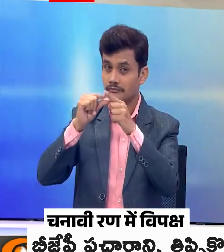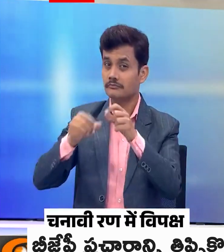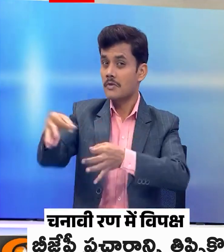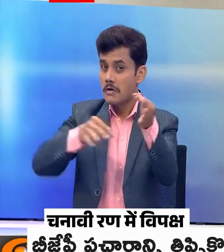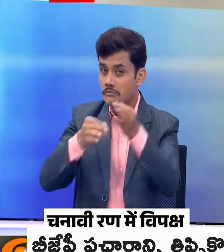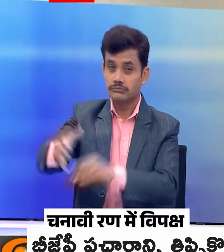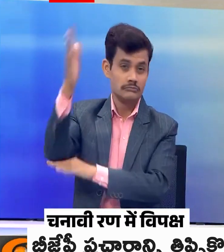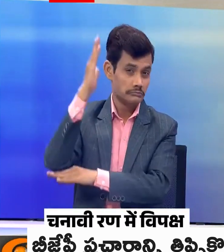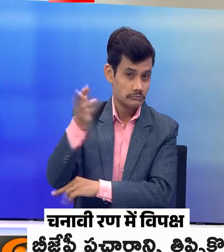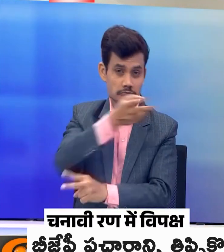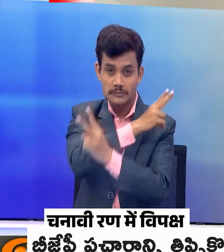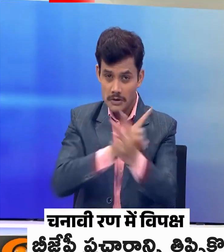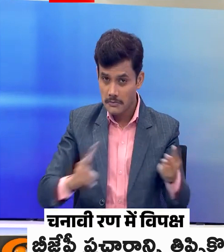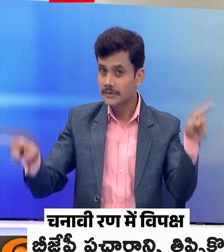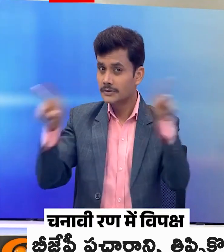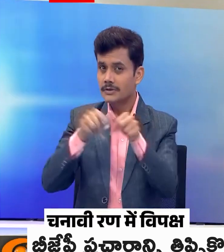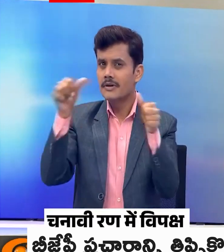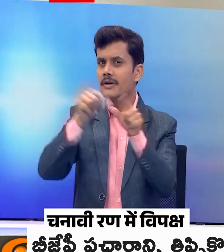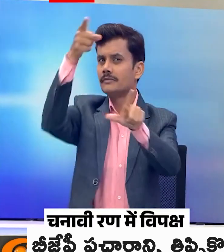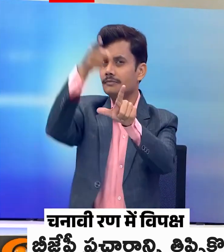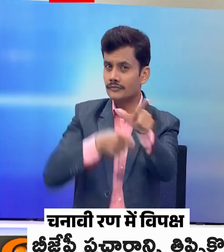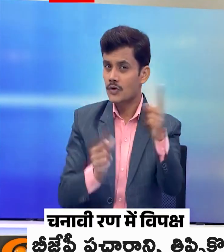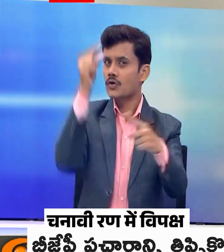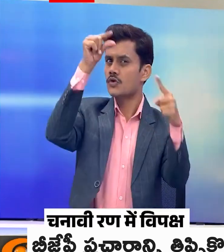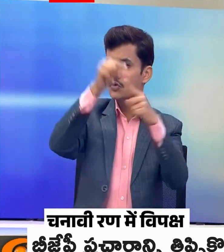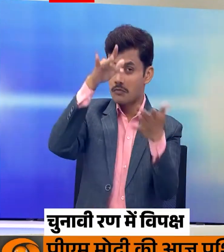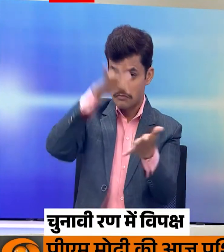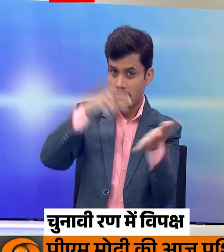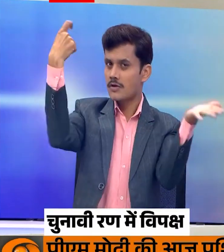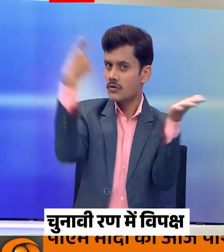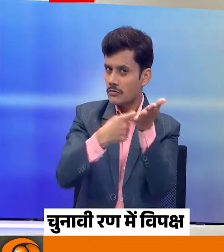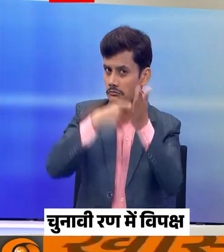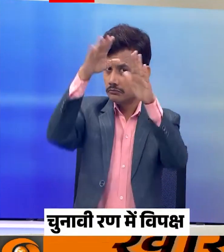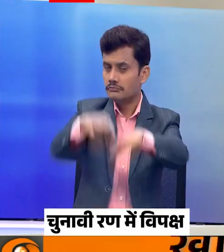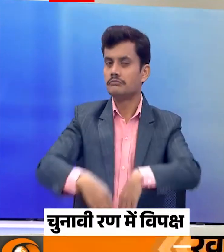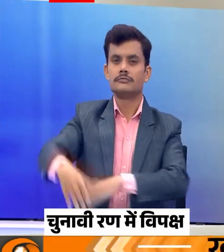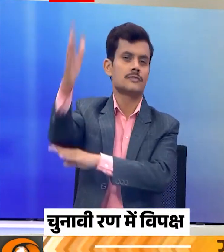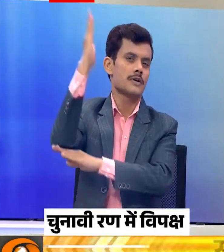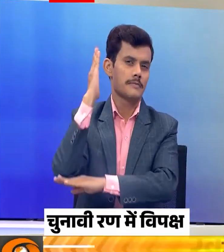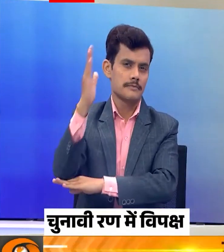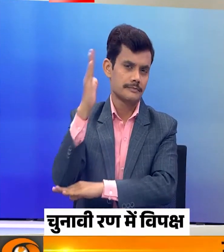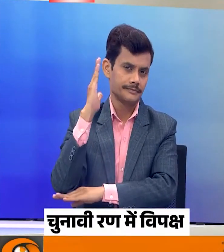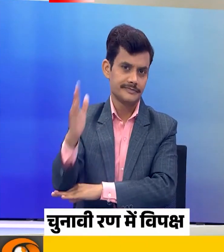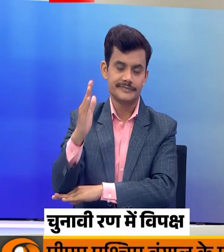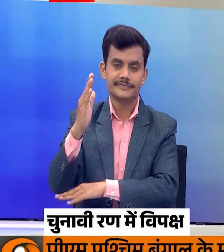प्रत्याशी के लिए प्रचार वहीं अखिलेश यादव उत्रप्रदेश के रॉबर्ट्स गंच में करेंगे जन सभाग